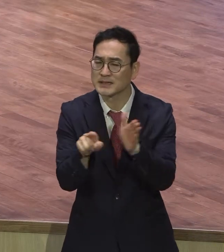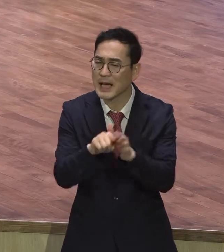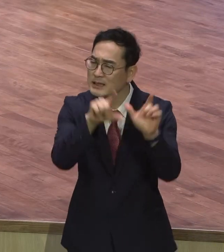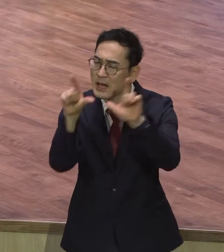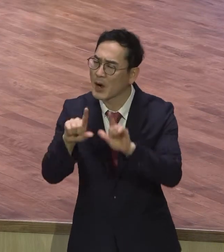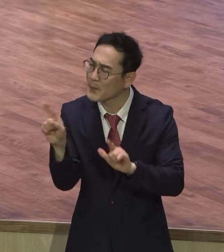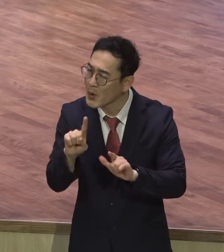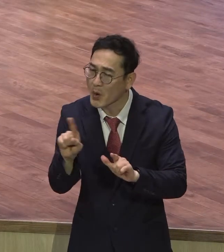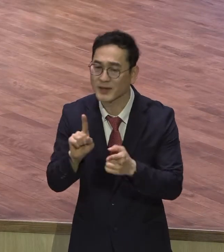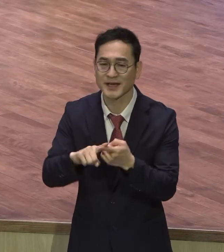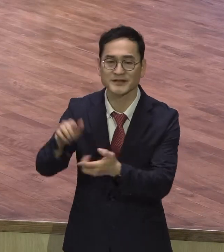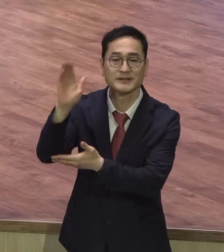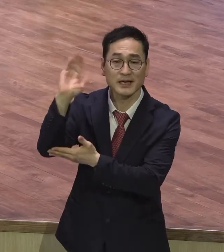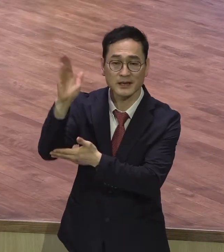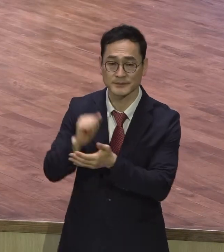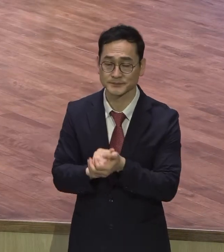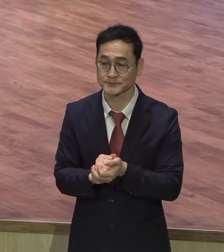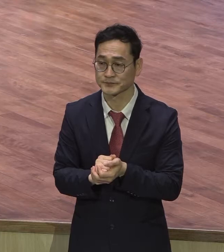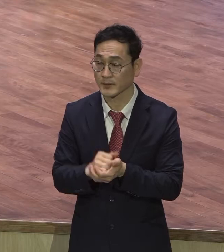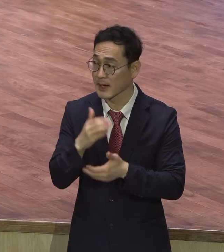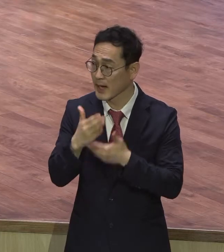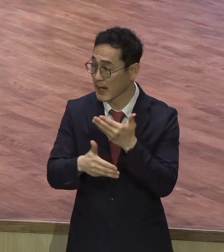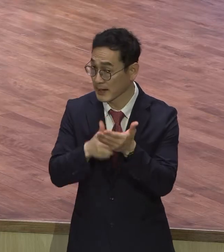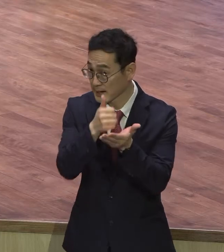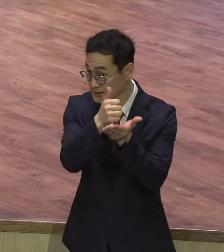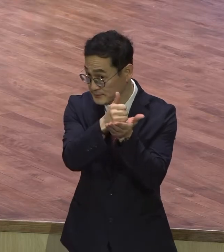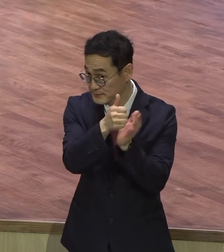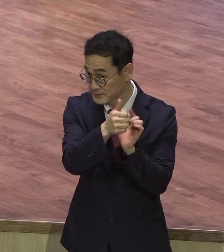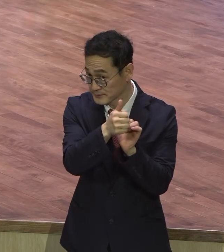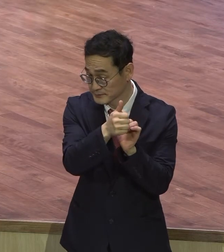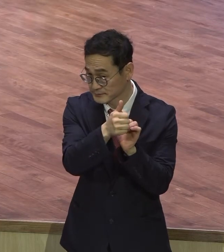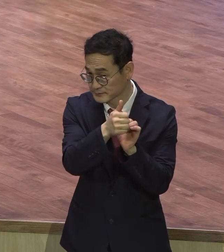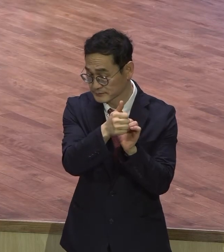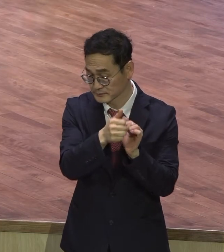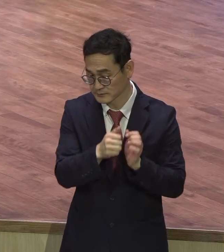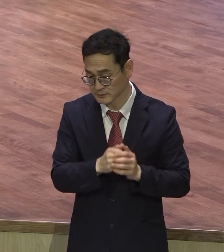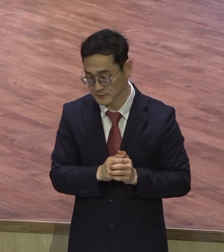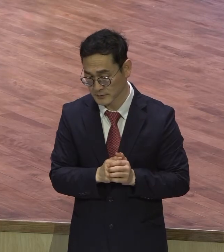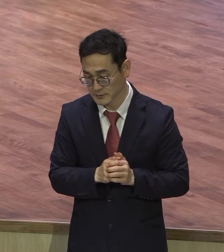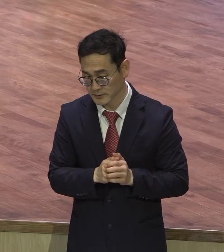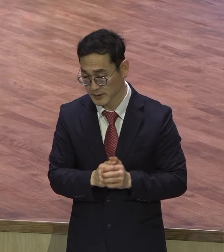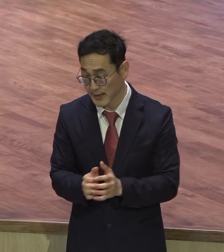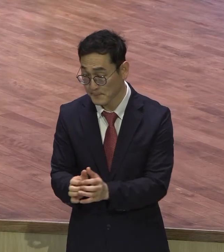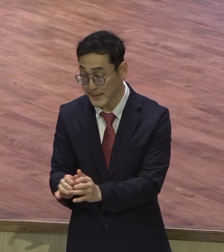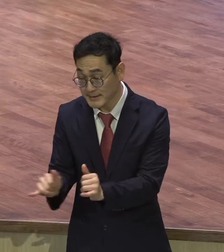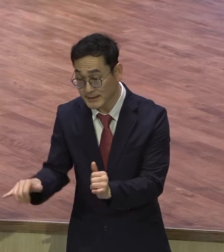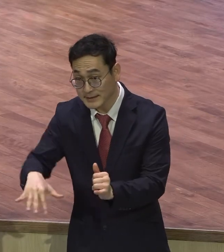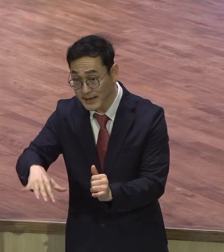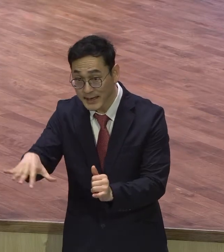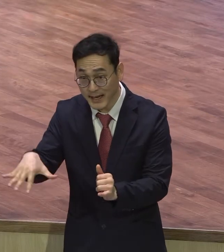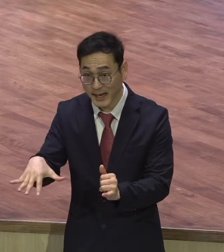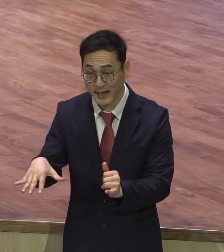하나님께서 하나님의 백성들에게 이렇게 신앙생활을 하라고